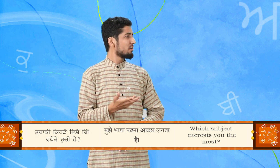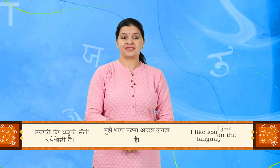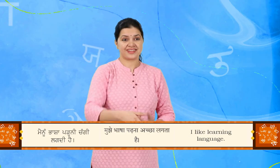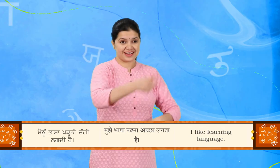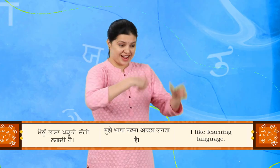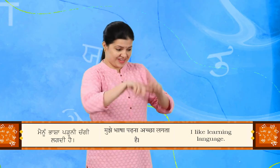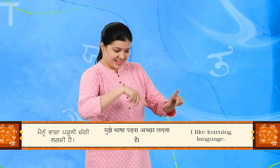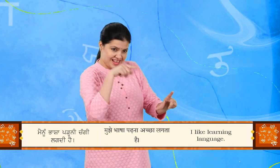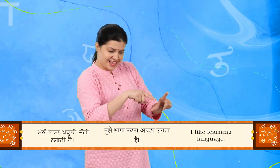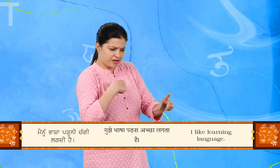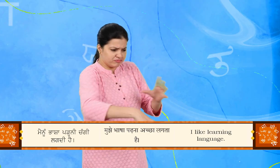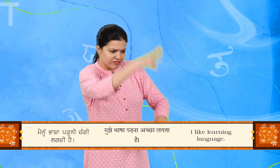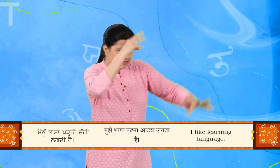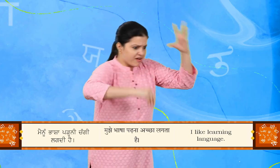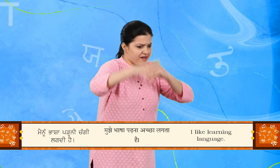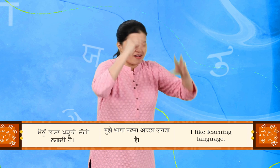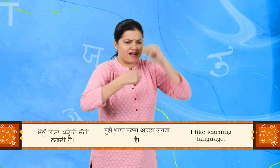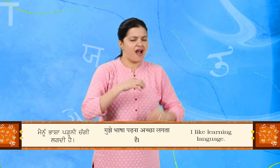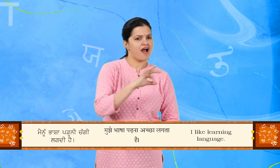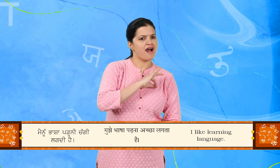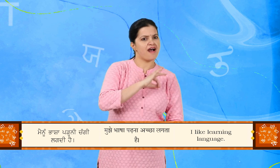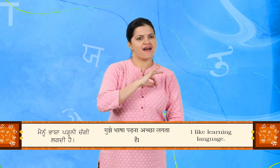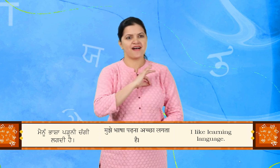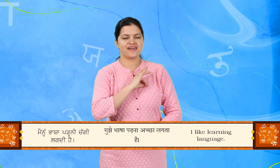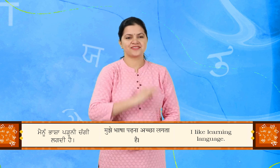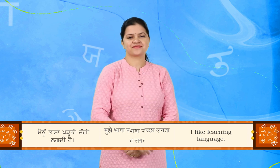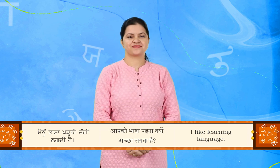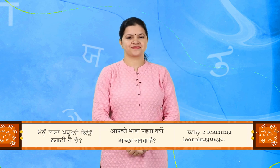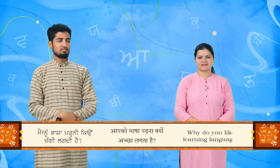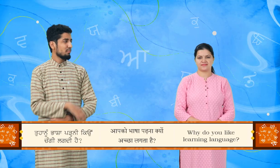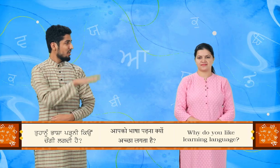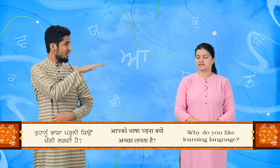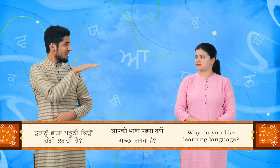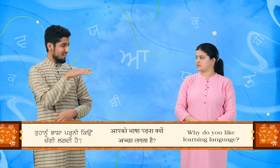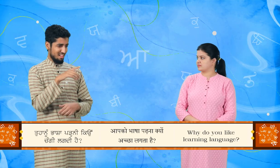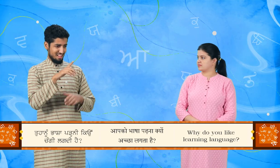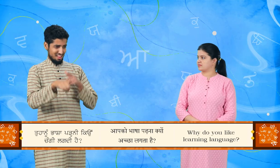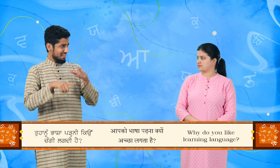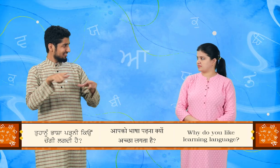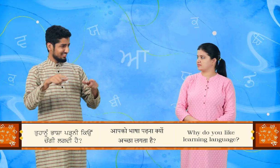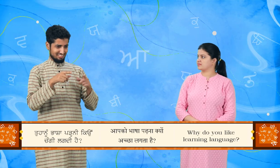मैंनू पाशा पढ़नी चंगी लग दी है तो अनू पाशा पढ़नी क्यों चंगी लग दी है?